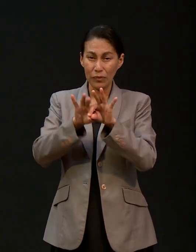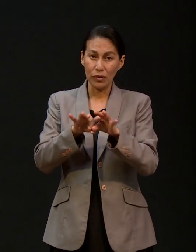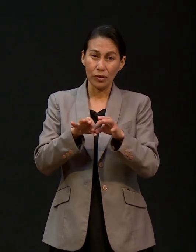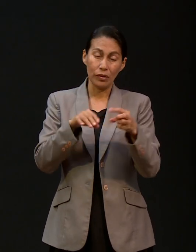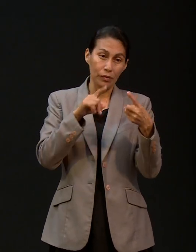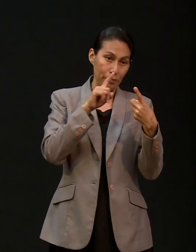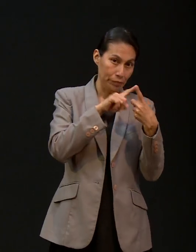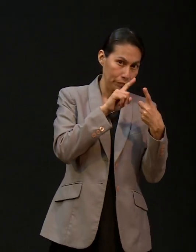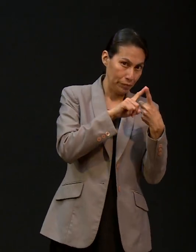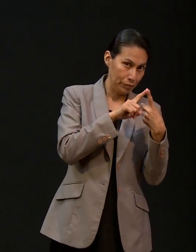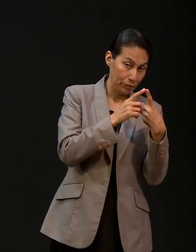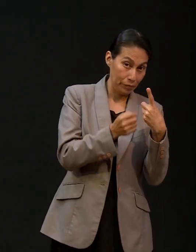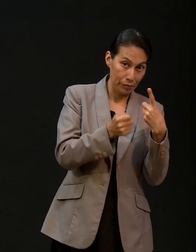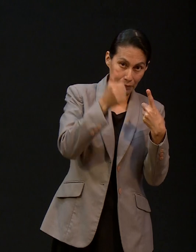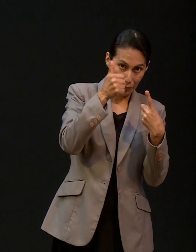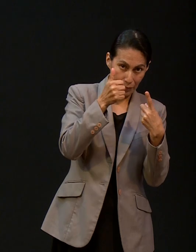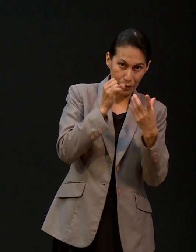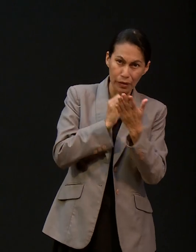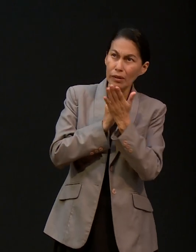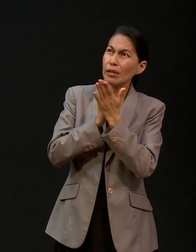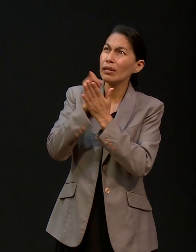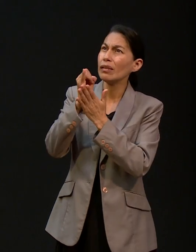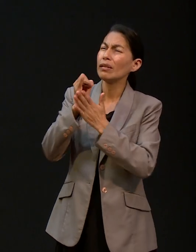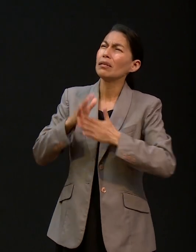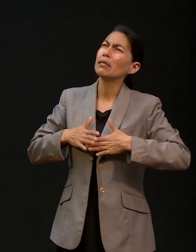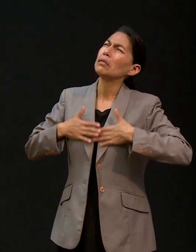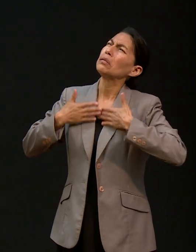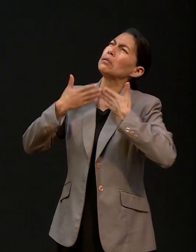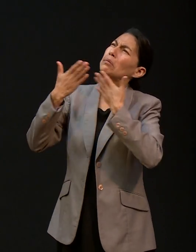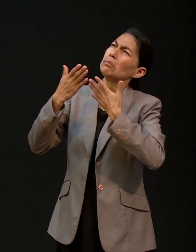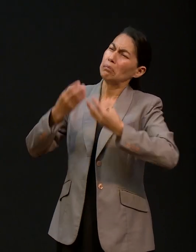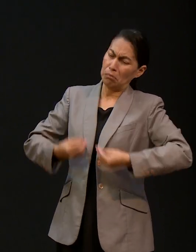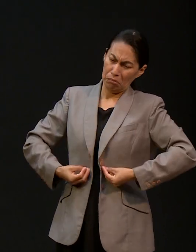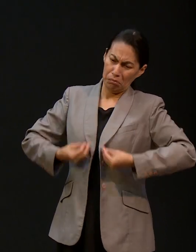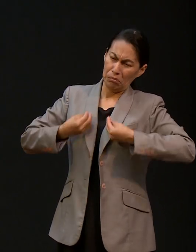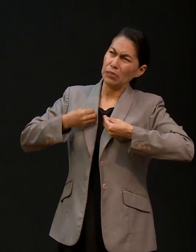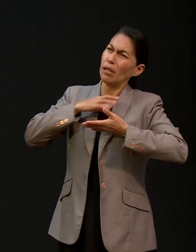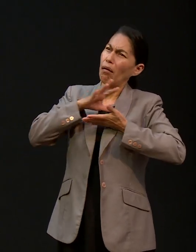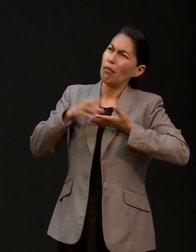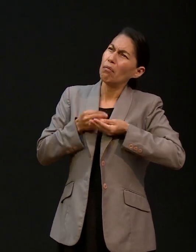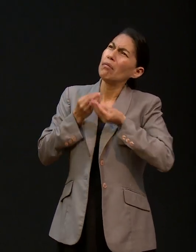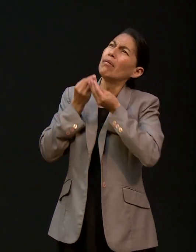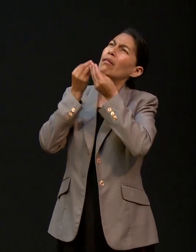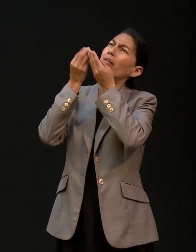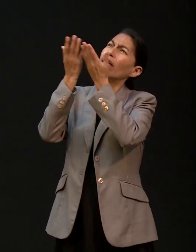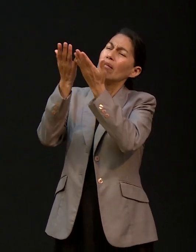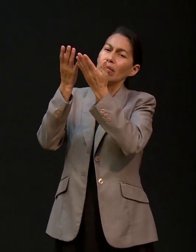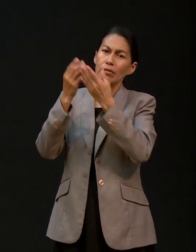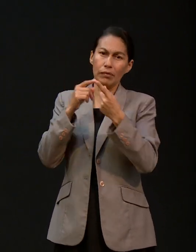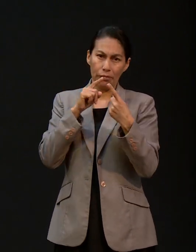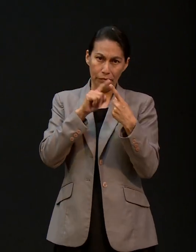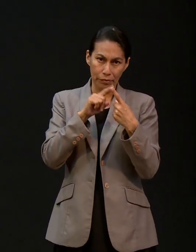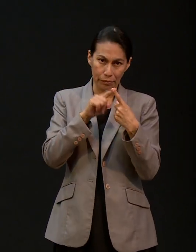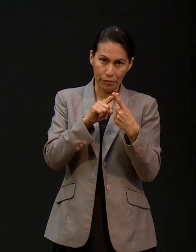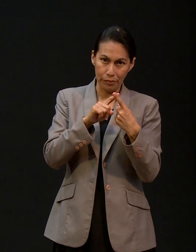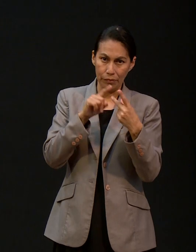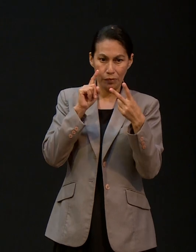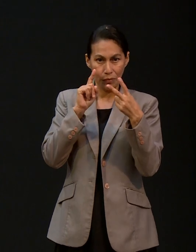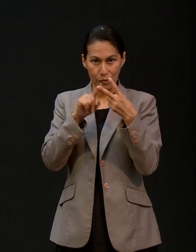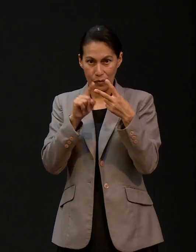decisión de consagrarte a Dios, de entregarte a Dios. La decisión de la carrera. Y Dios te fue guiando.